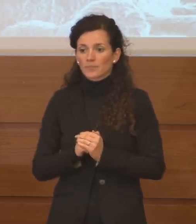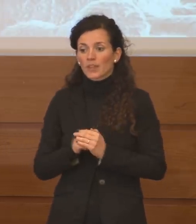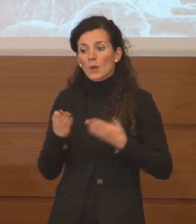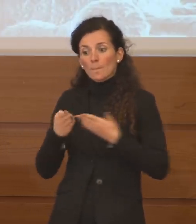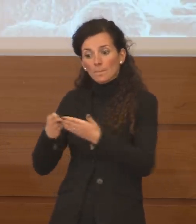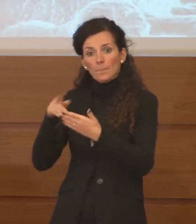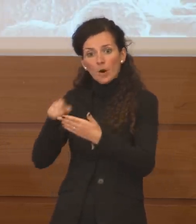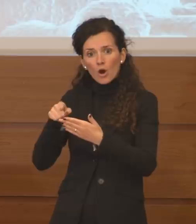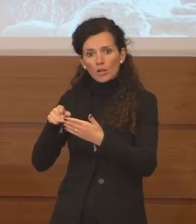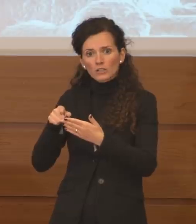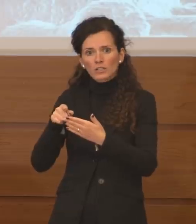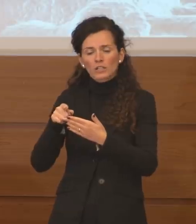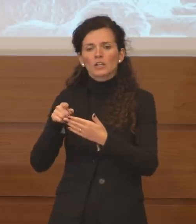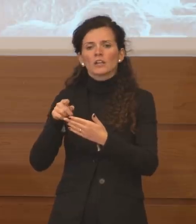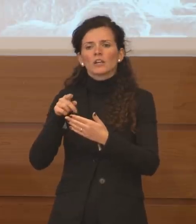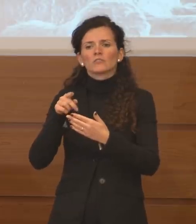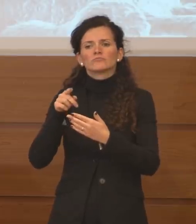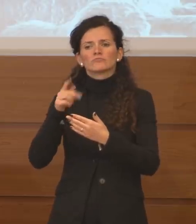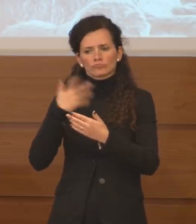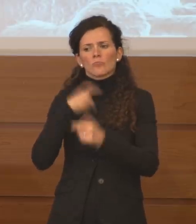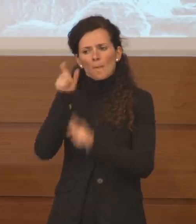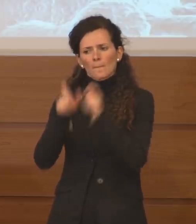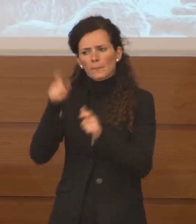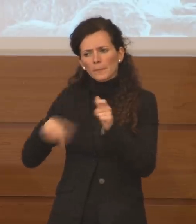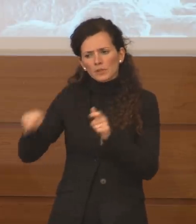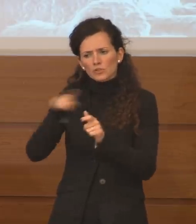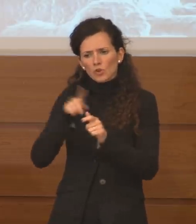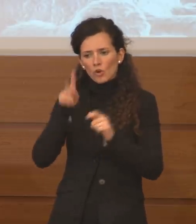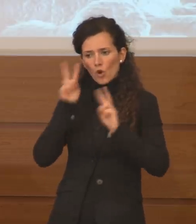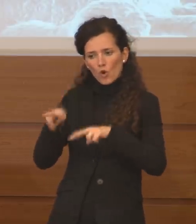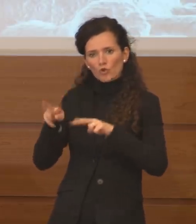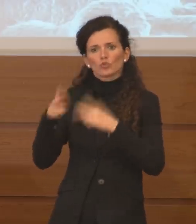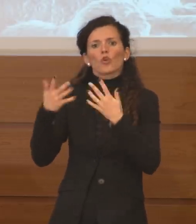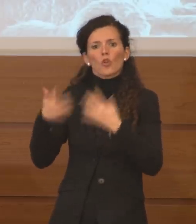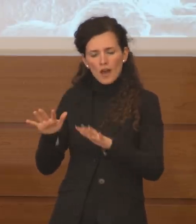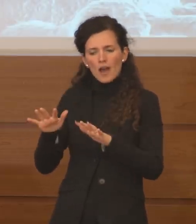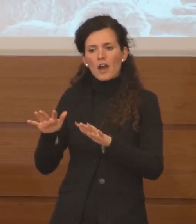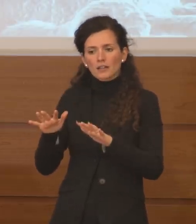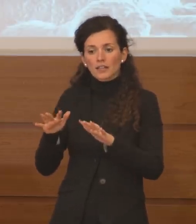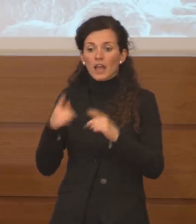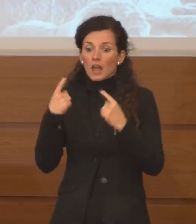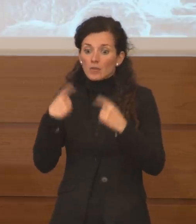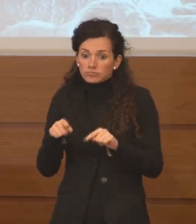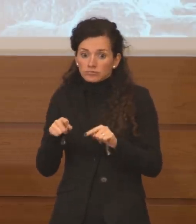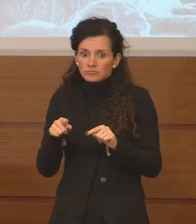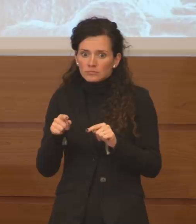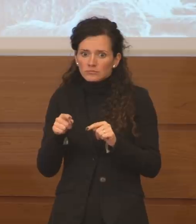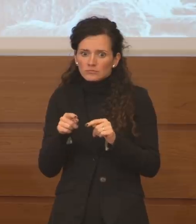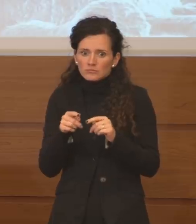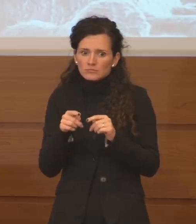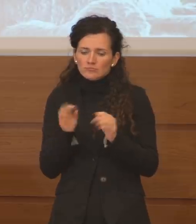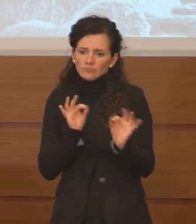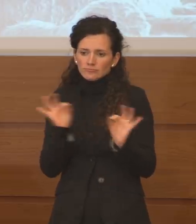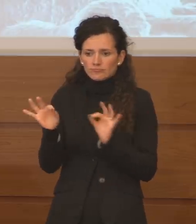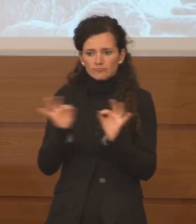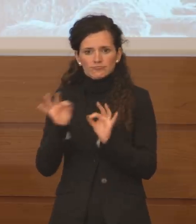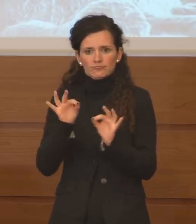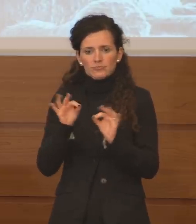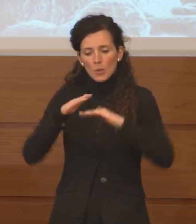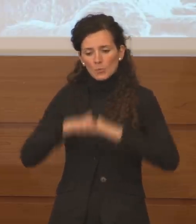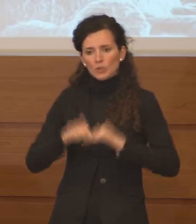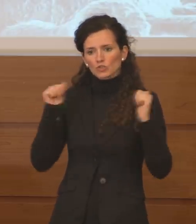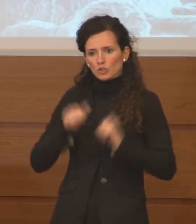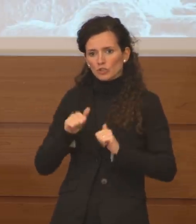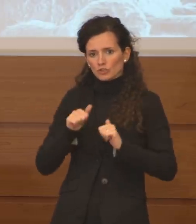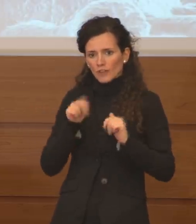quasi 100 mila persone sono state controllate quindi questo è il dispositivo messo in campo dal sistema di protezione